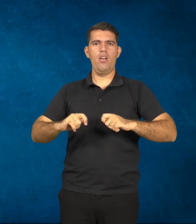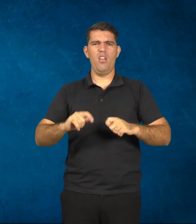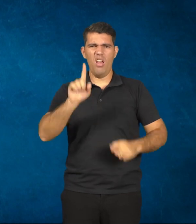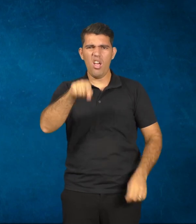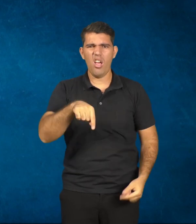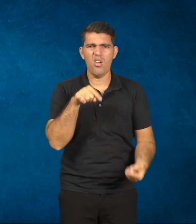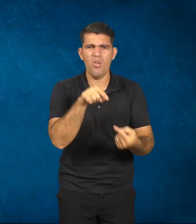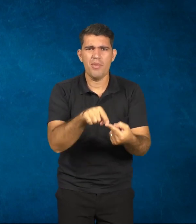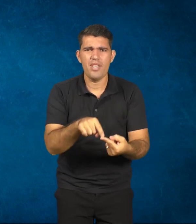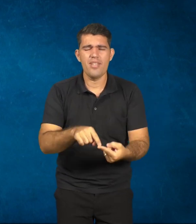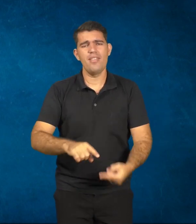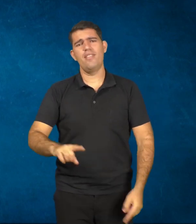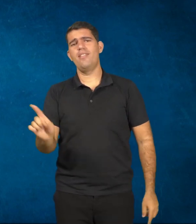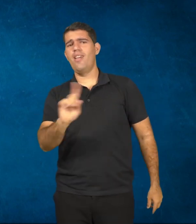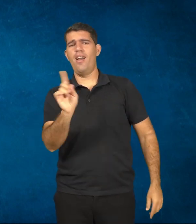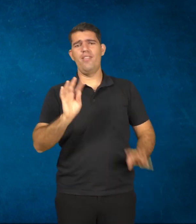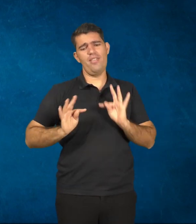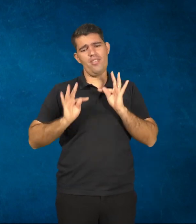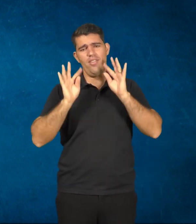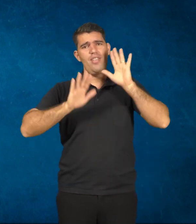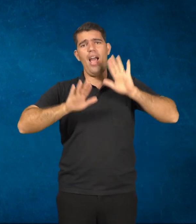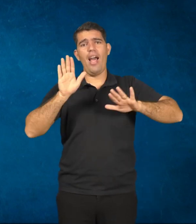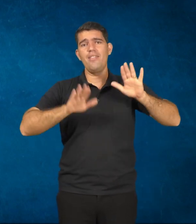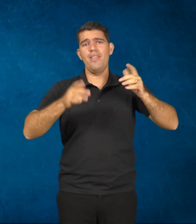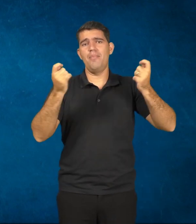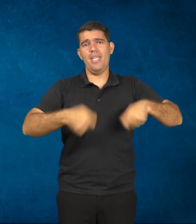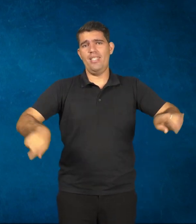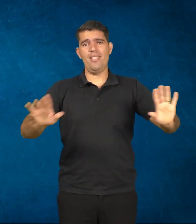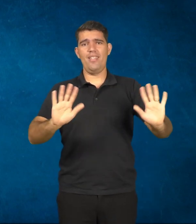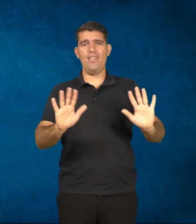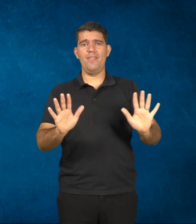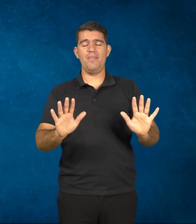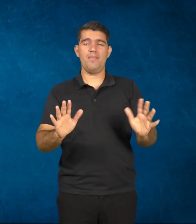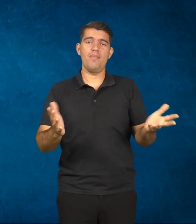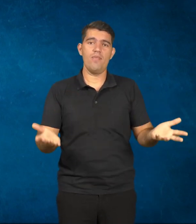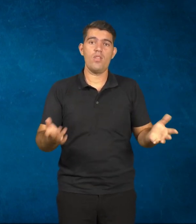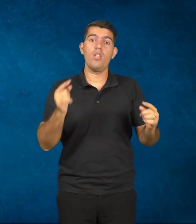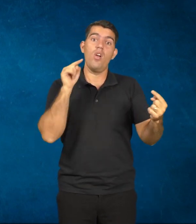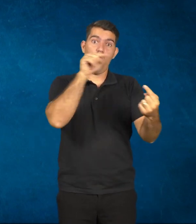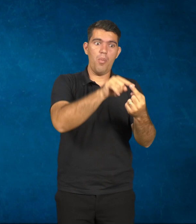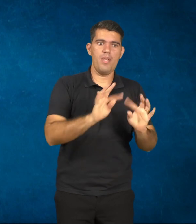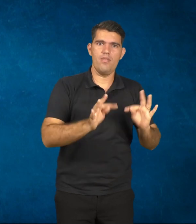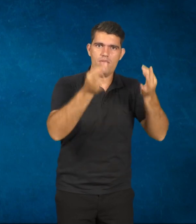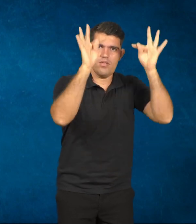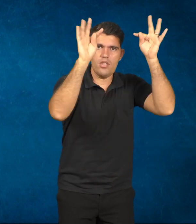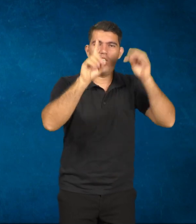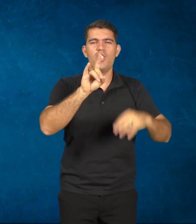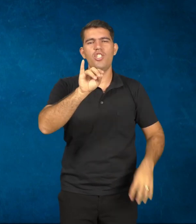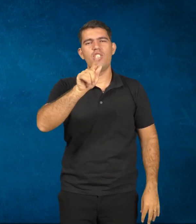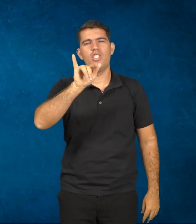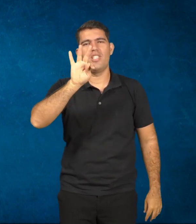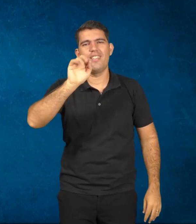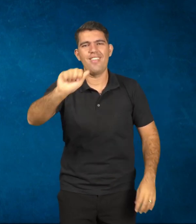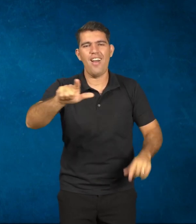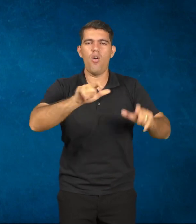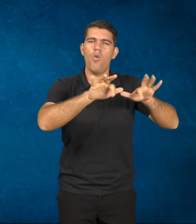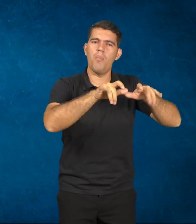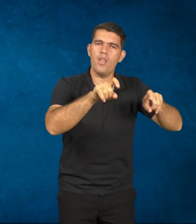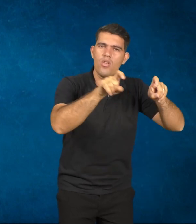para tudo o que se precisa. E, no caso, a gente está falando das tecnologias digitais, computadores, internet, enfim. Não